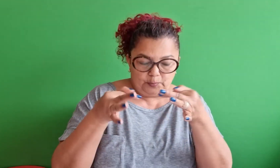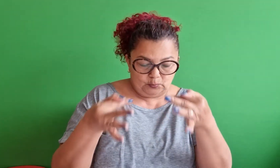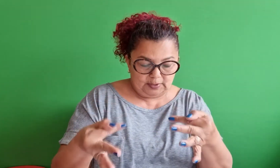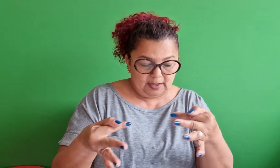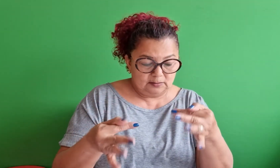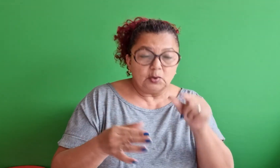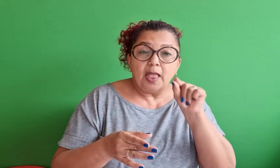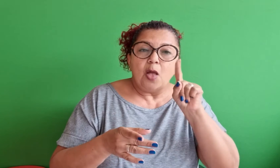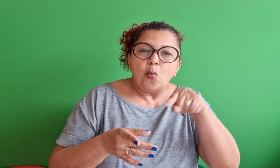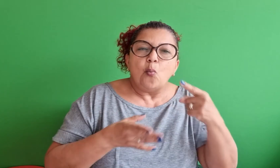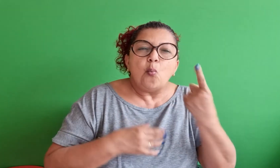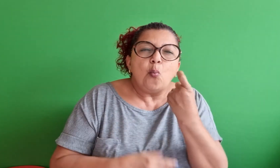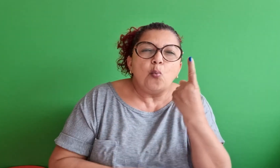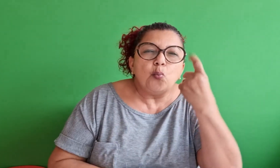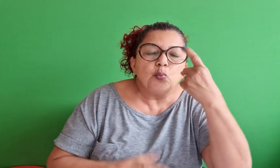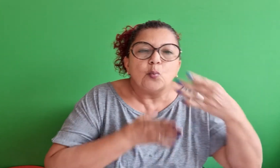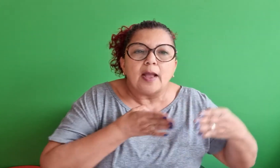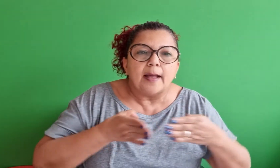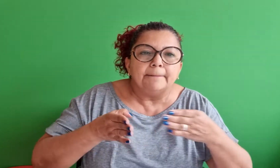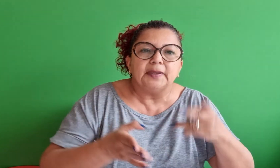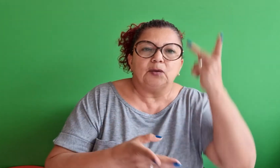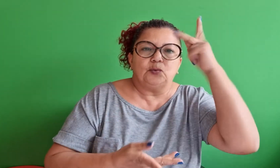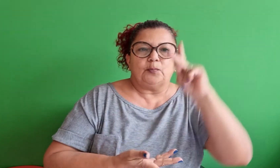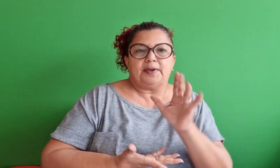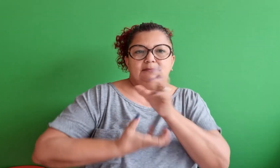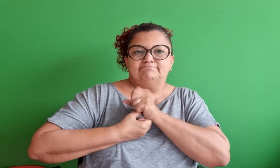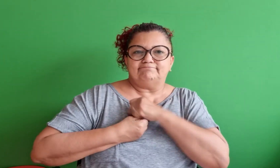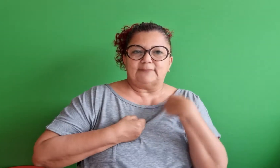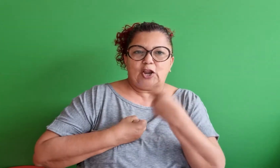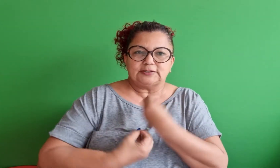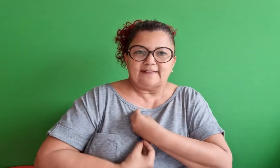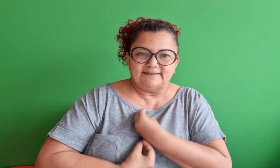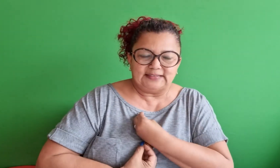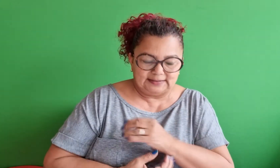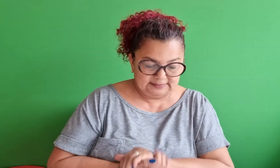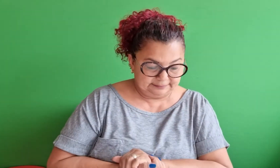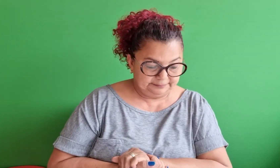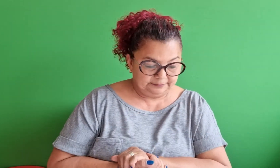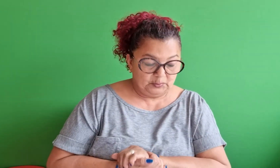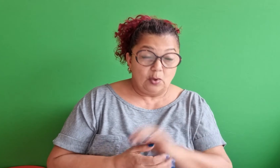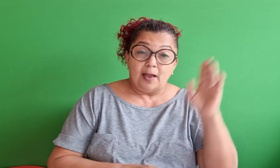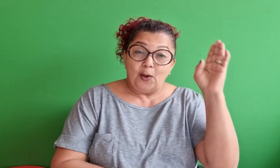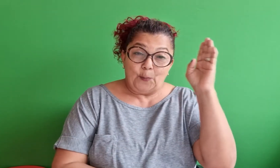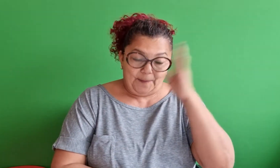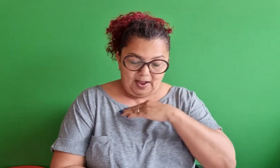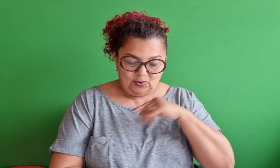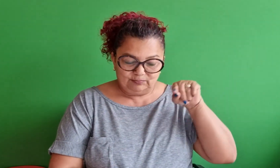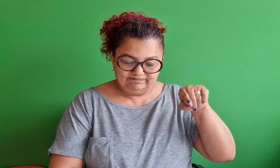é preciso humildade. Esse é o único caminho para a salvação. O mal